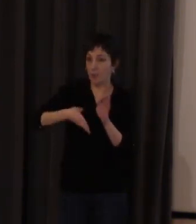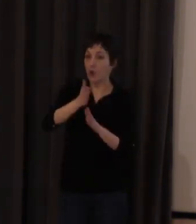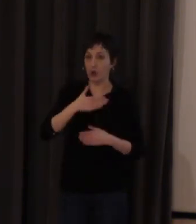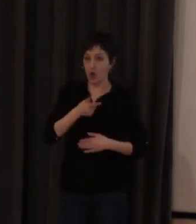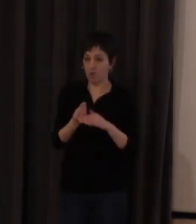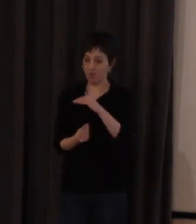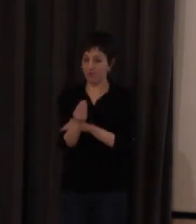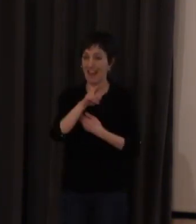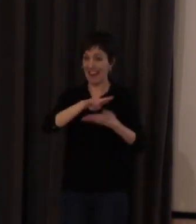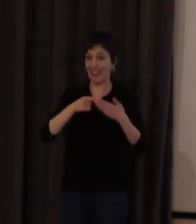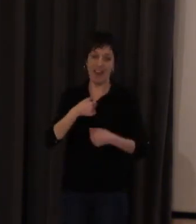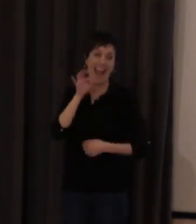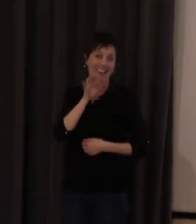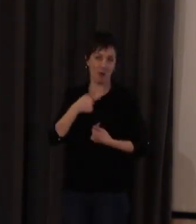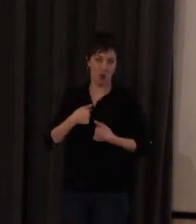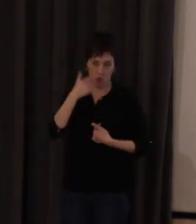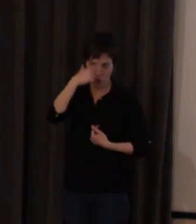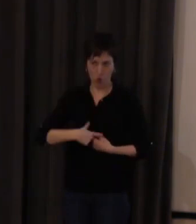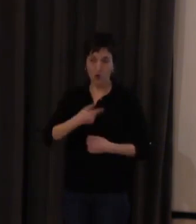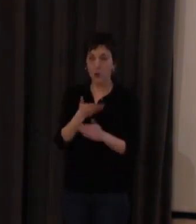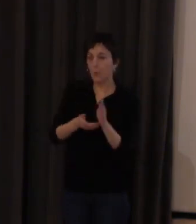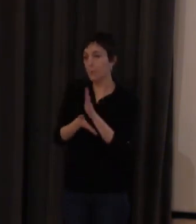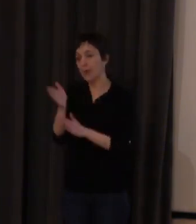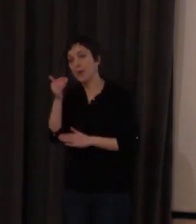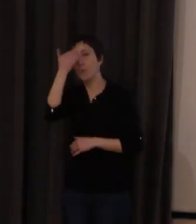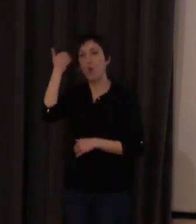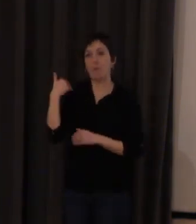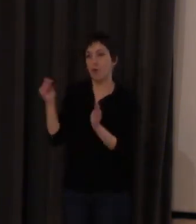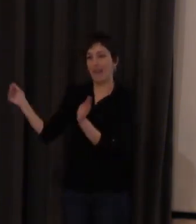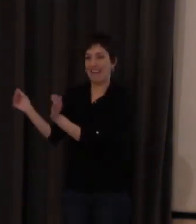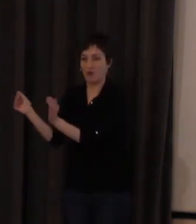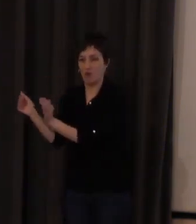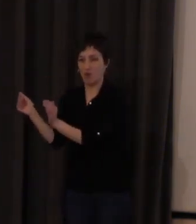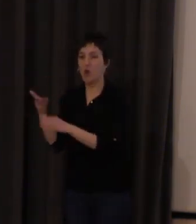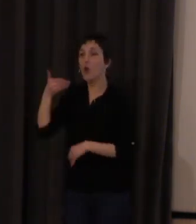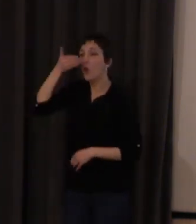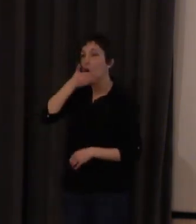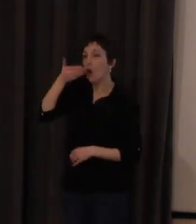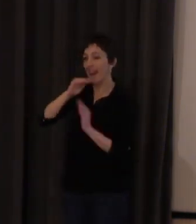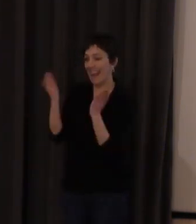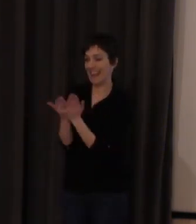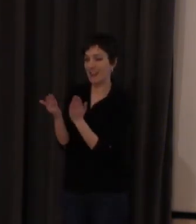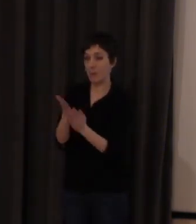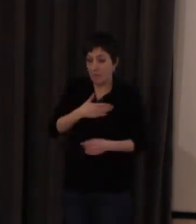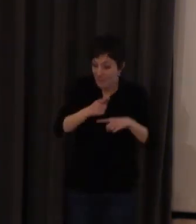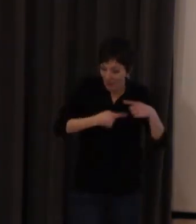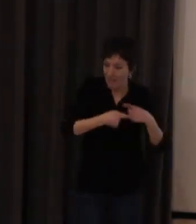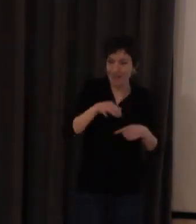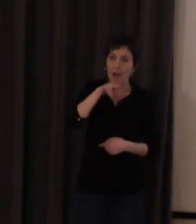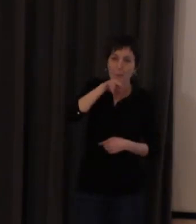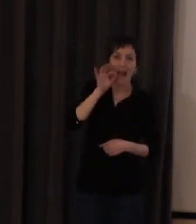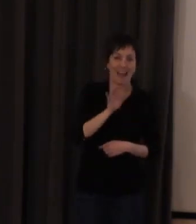gallego el salir de un pueblo pequeño a una escolarización con una familia gallego hablante